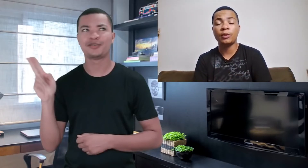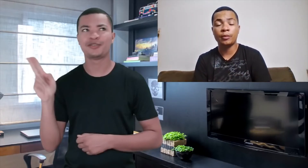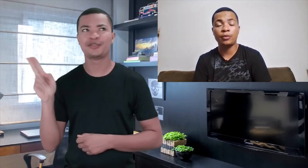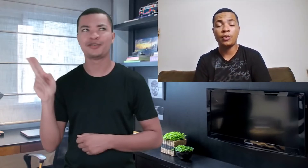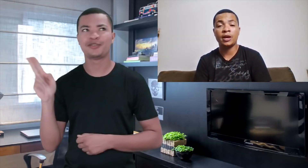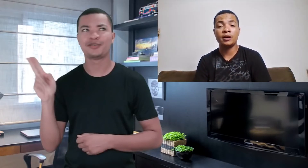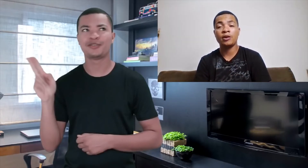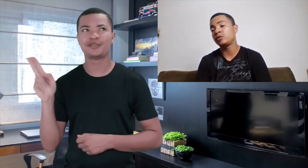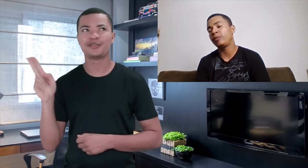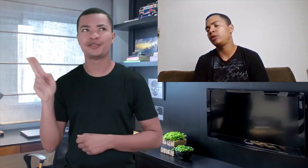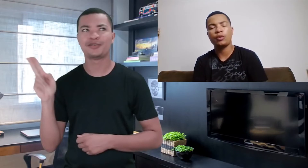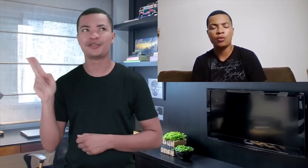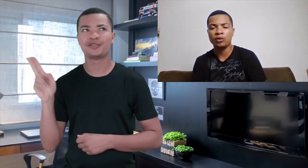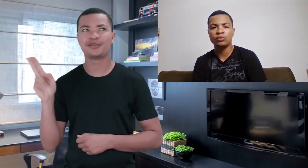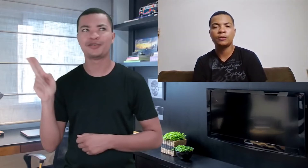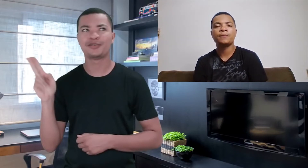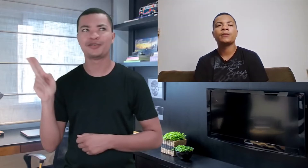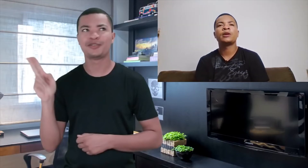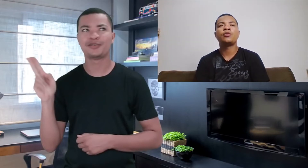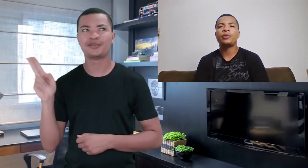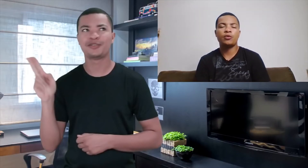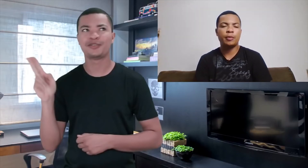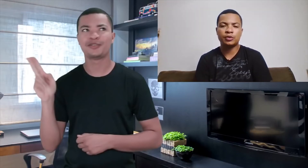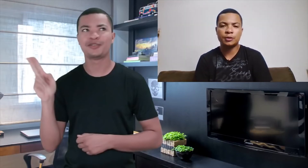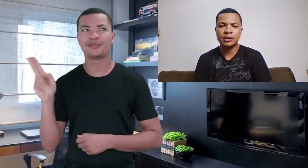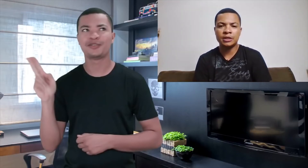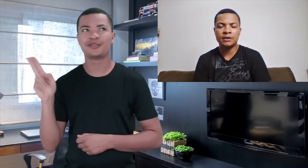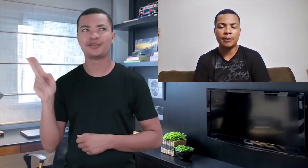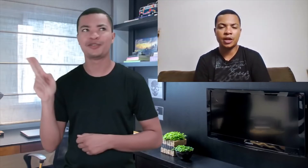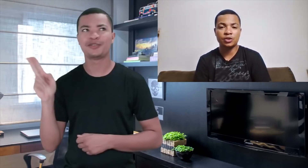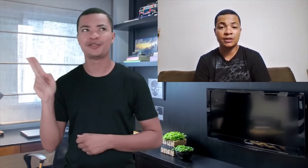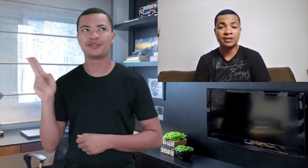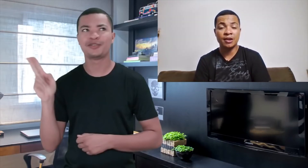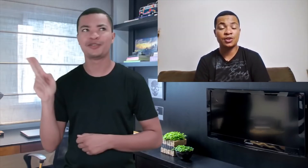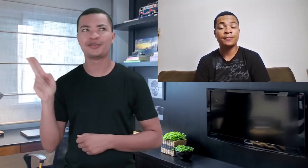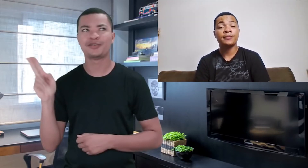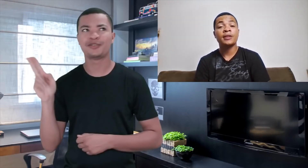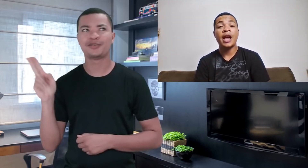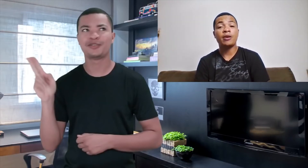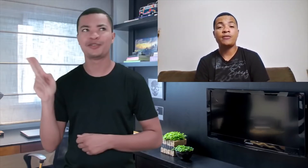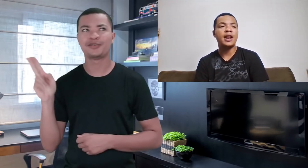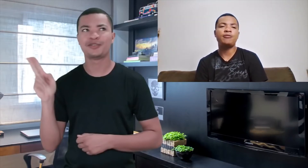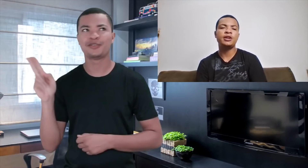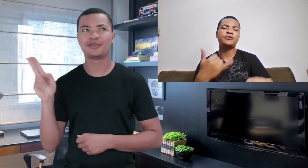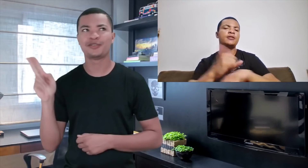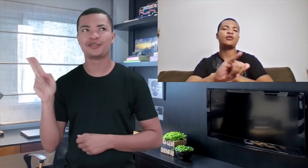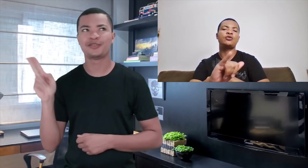alguém, ou você pergunta por algum aluno, ou por alguma pessoa específica, dependendo de onde você esteja aí alguém fala, ah, fulano, fulano, faltou